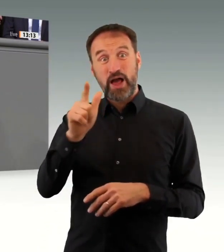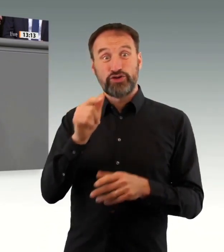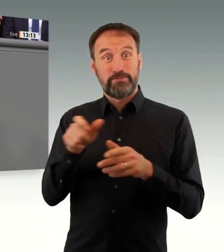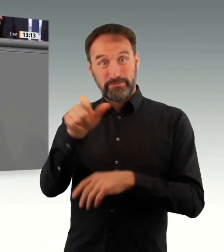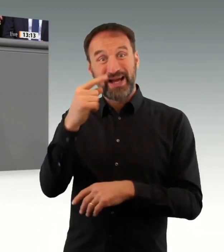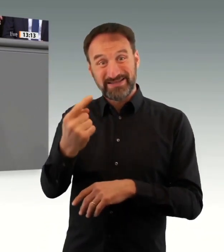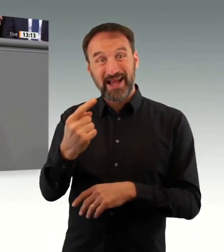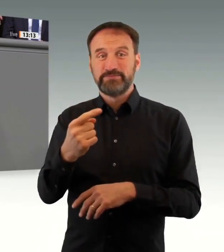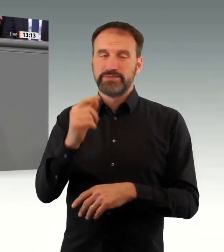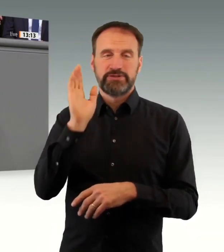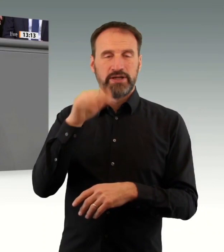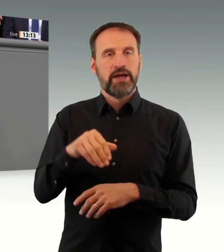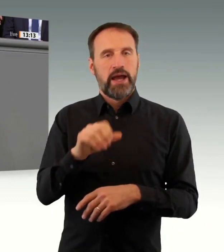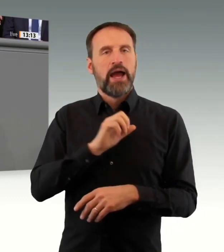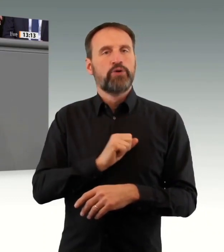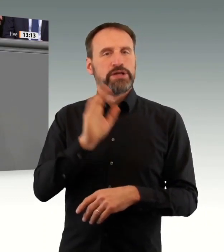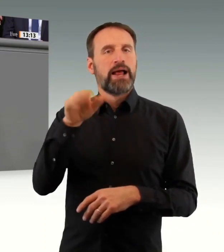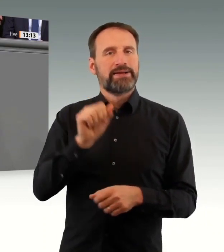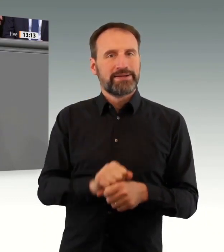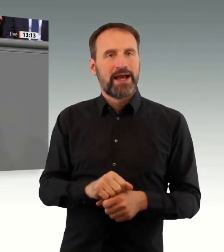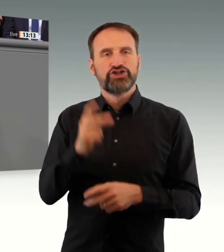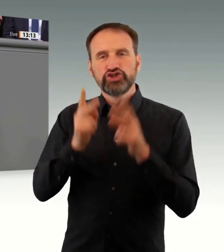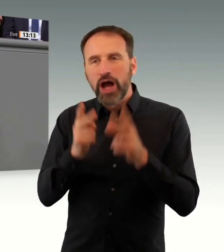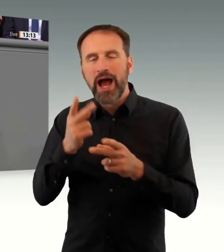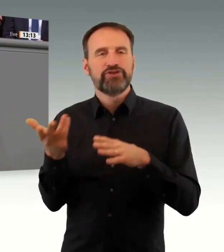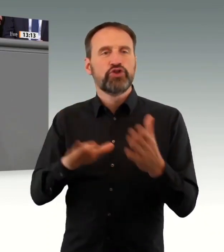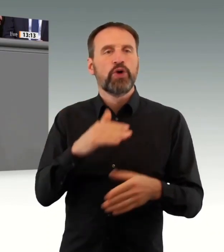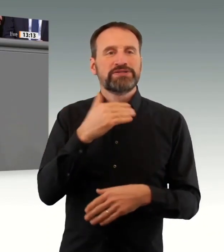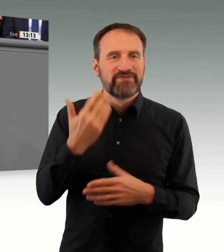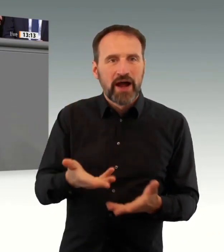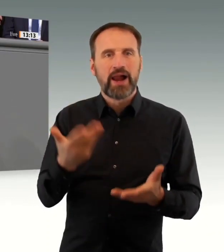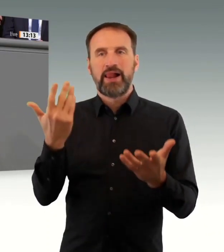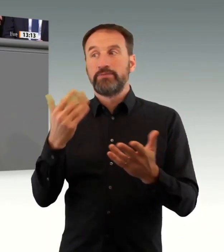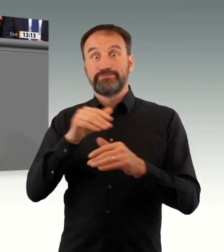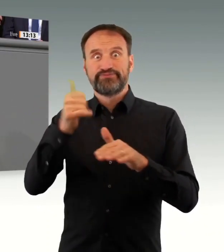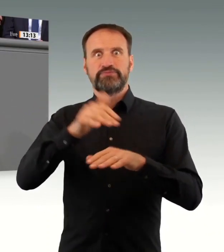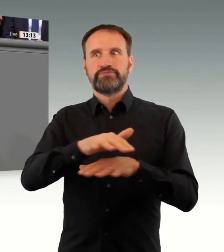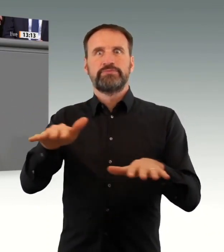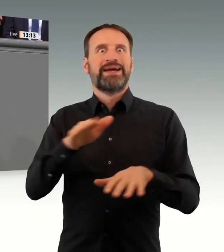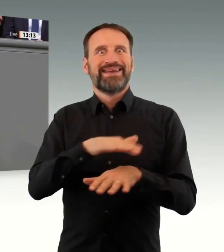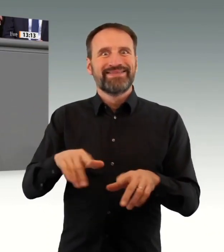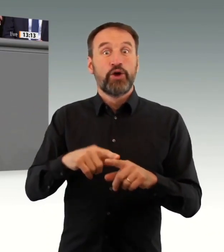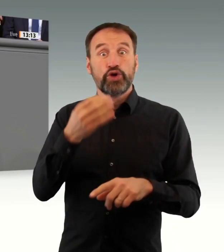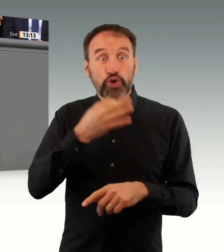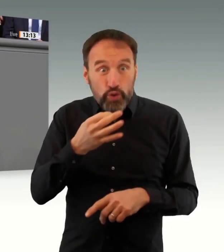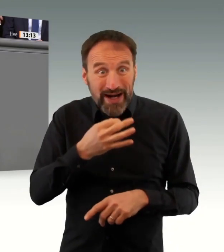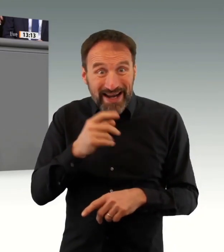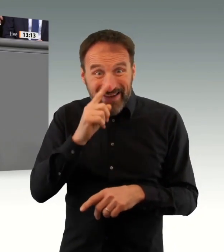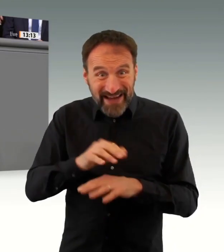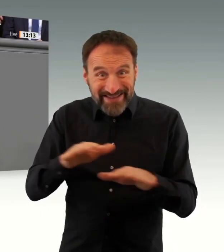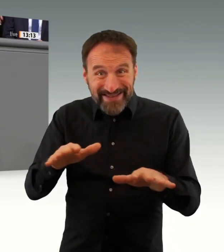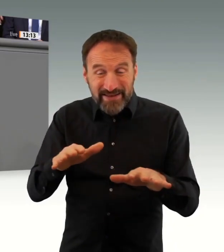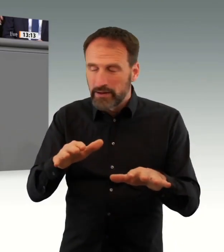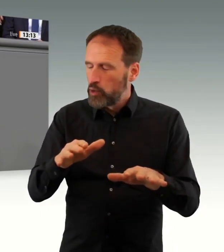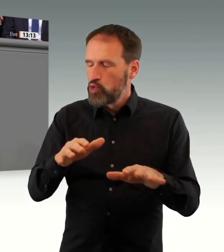Wer die Wahrheit nicht weiß, der ist bloß ein Dummkopf. Aber wer sie weiß und sie eine Lüge nennt, der ist